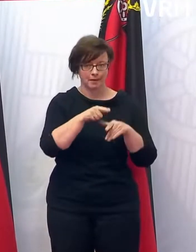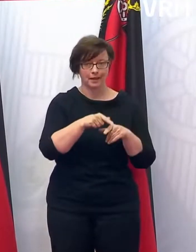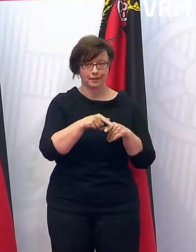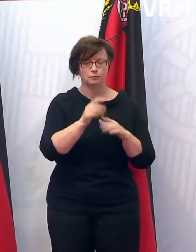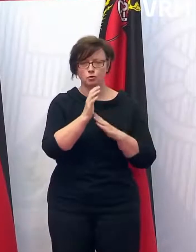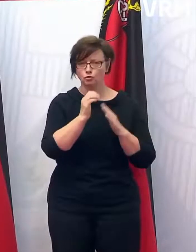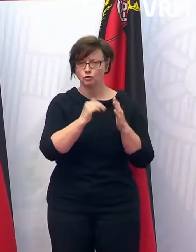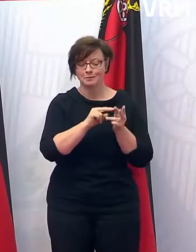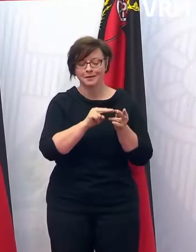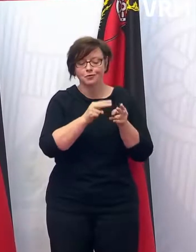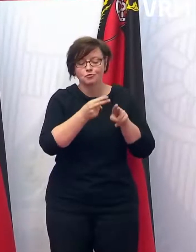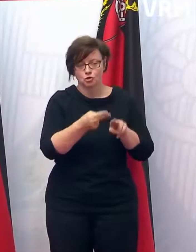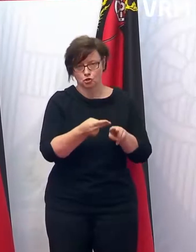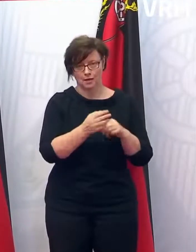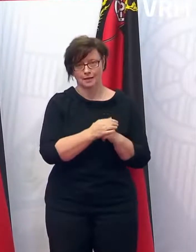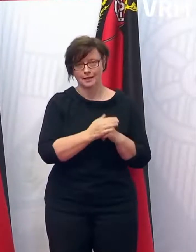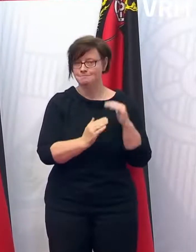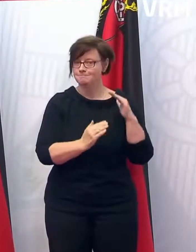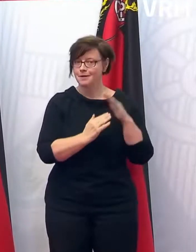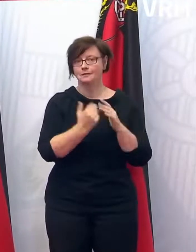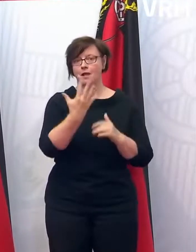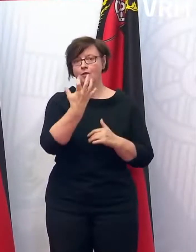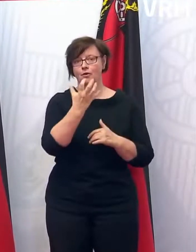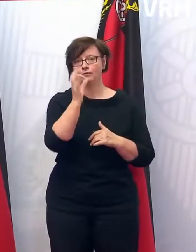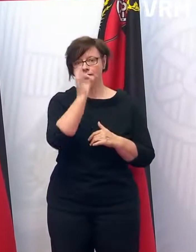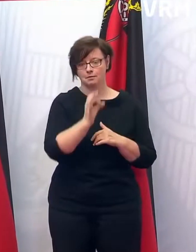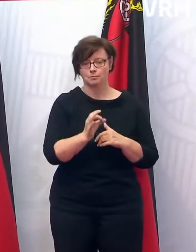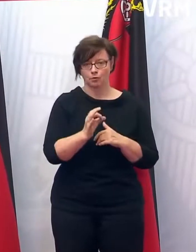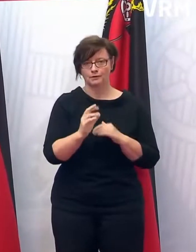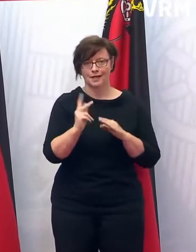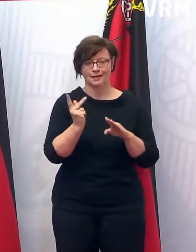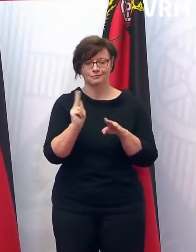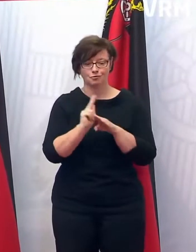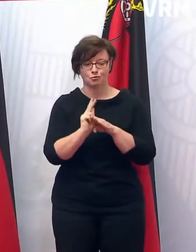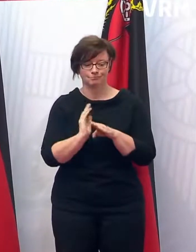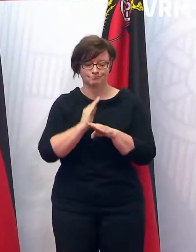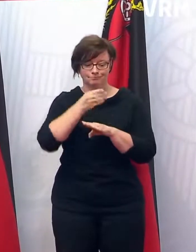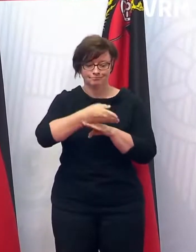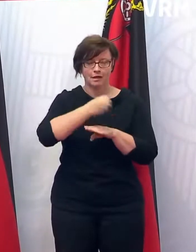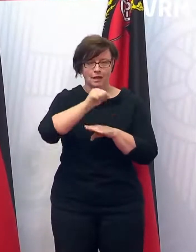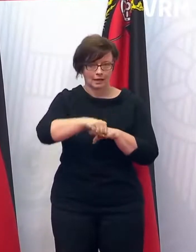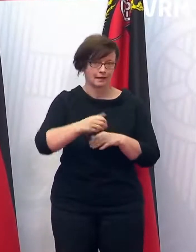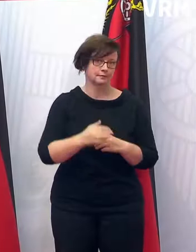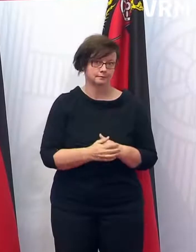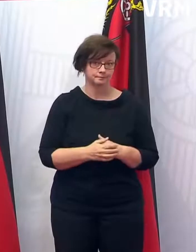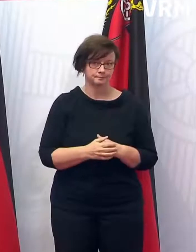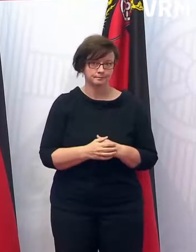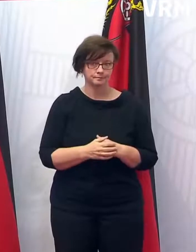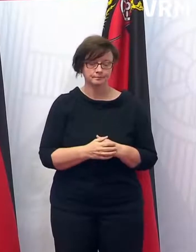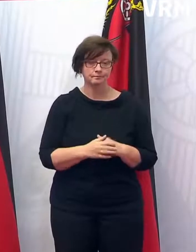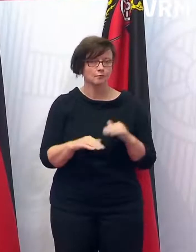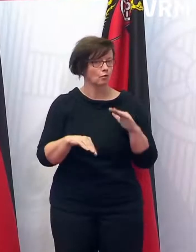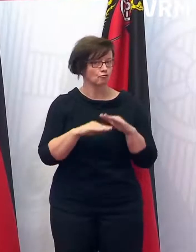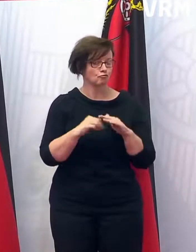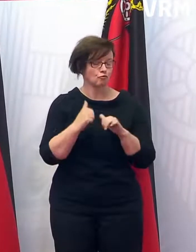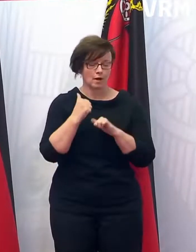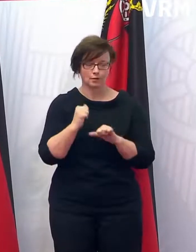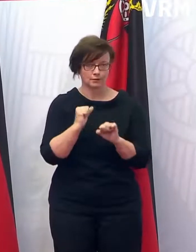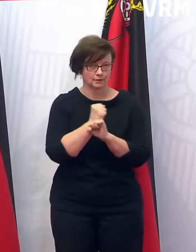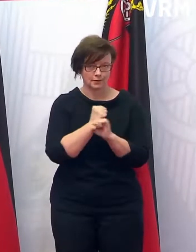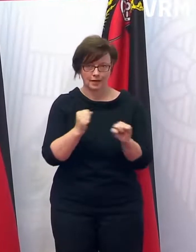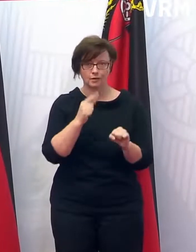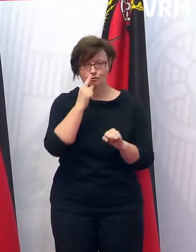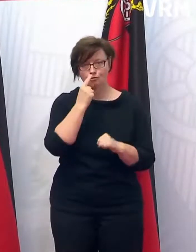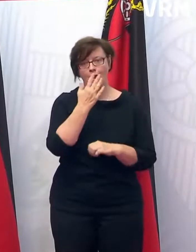Systematik umgestellt, dass maximal 50 Prozent der Kunden sozusagen da ja da letztendlich